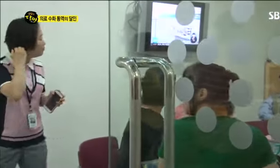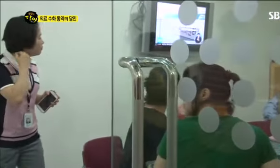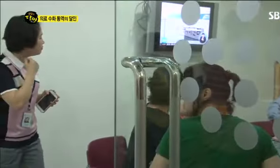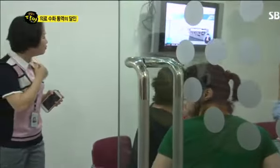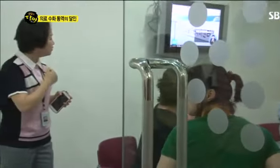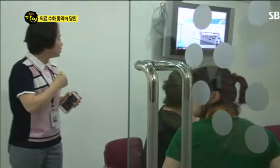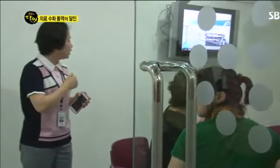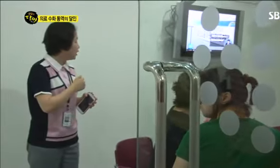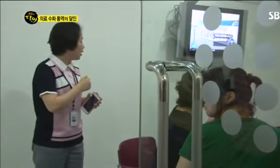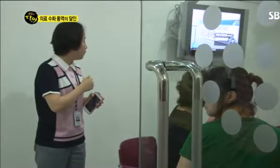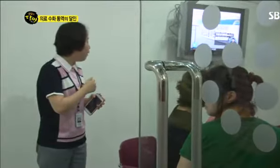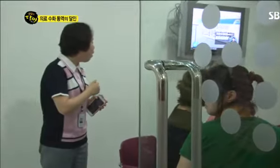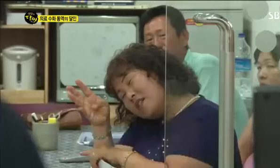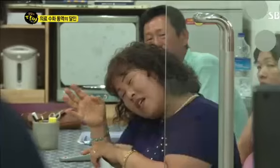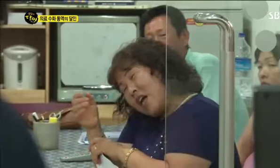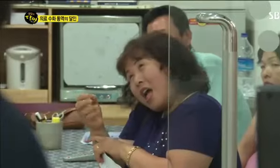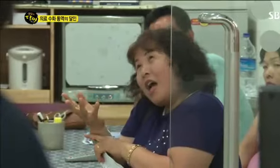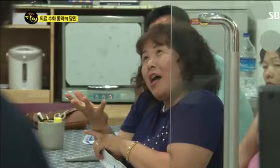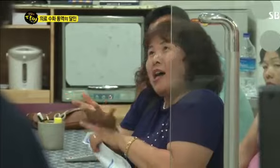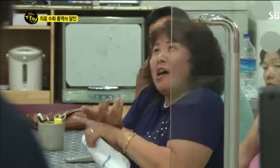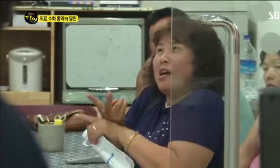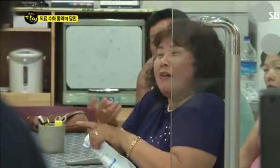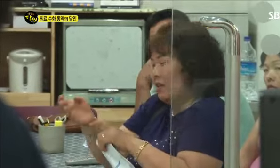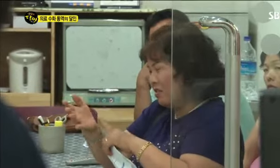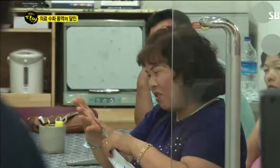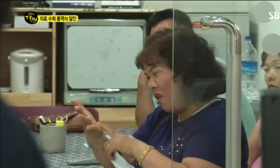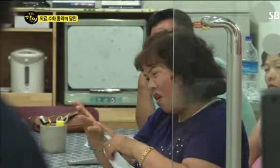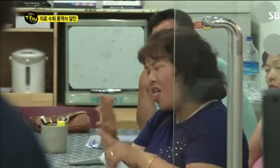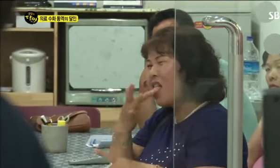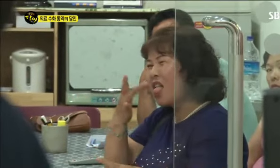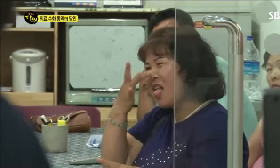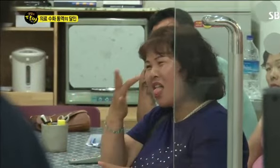청각장애인의 아픈 것을 세심하게 살펴주는 사람이 있기 때문입니다.